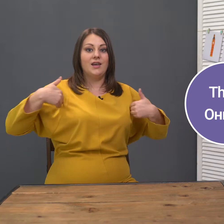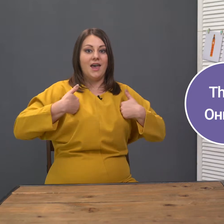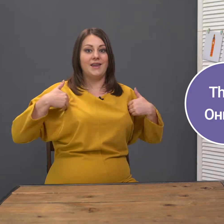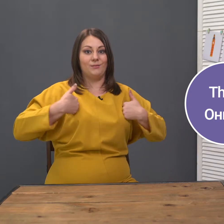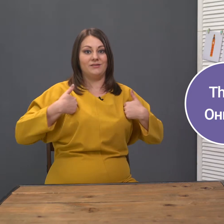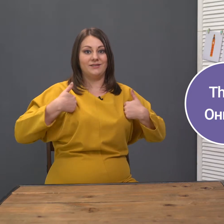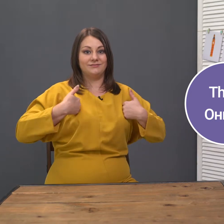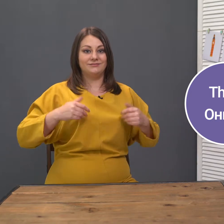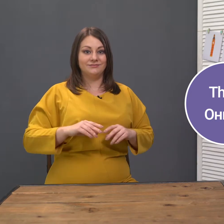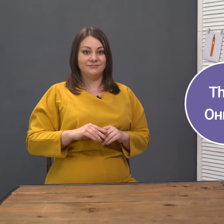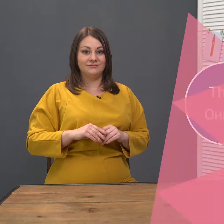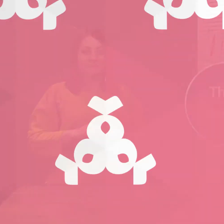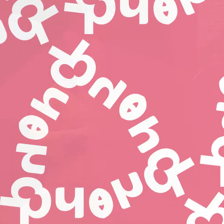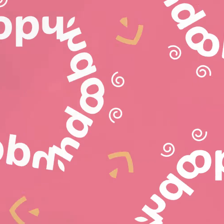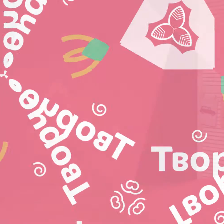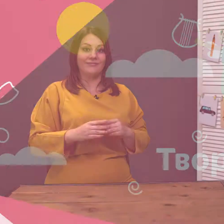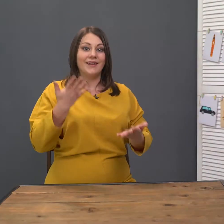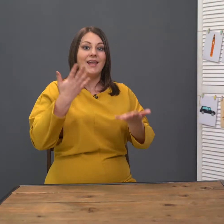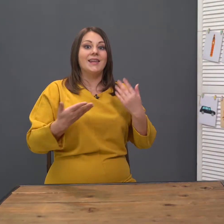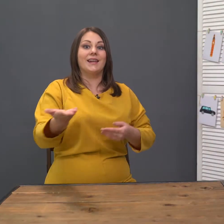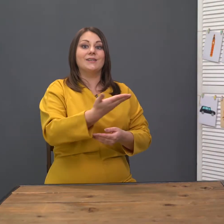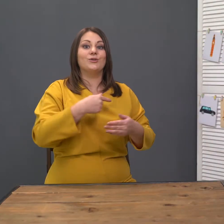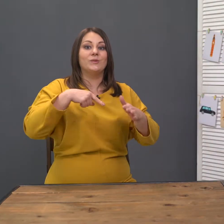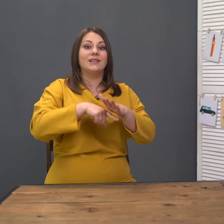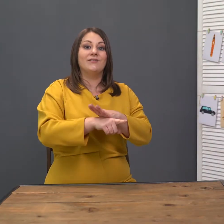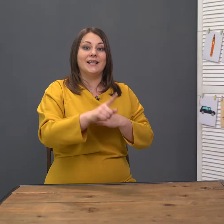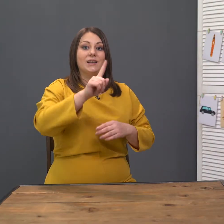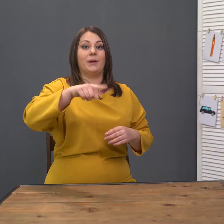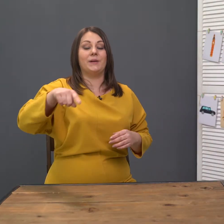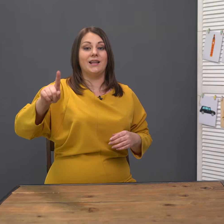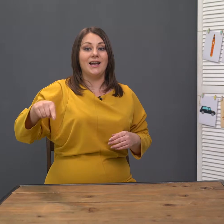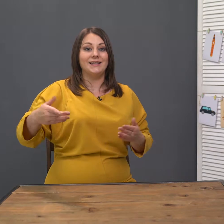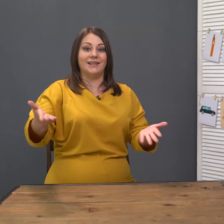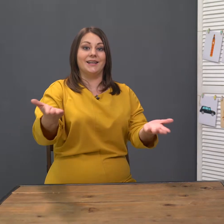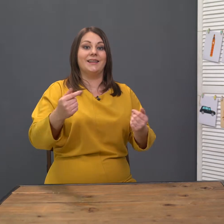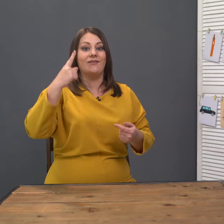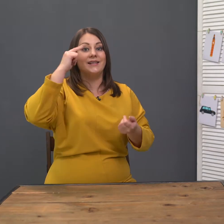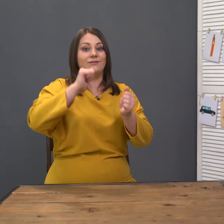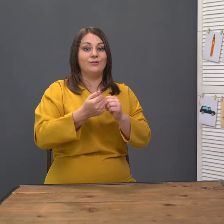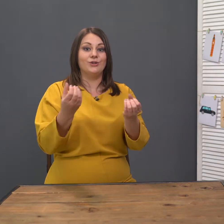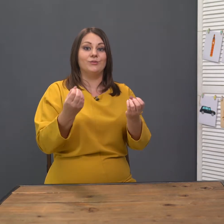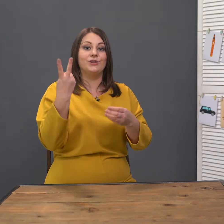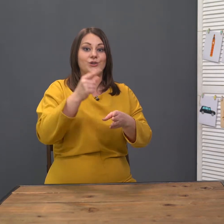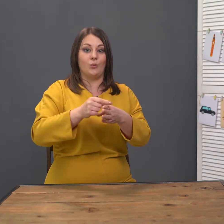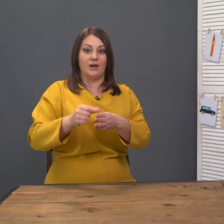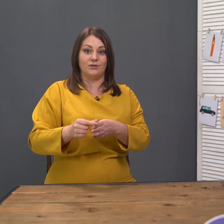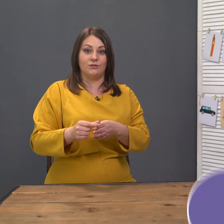Анималс. И раз уж мы заговорили про прилагательные, давайте выучим еще парочку.